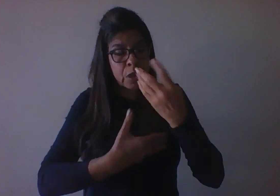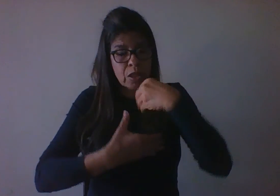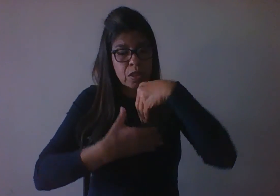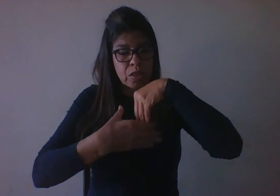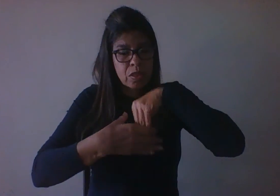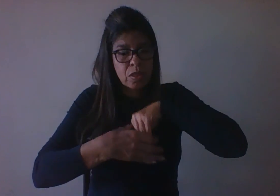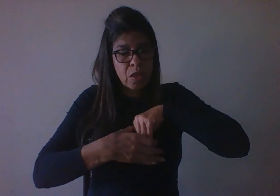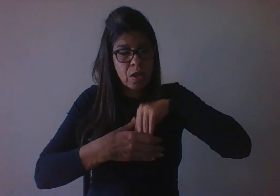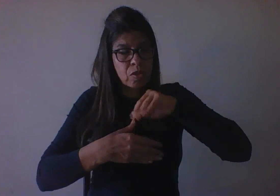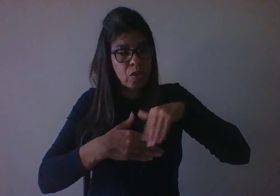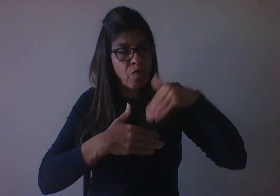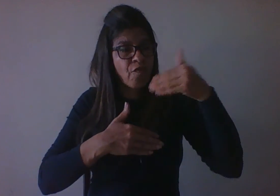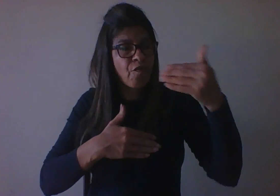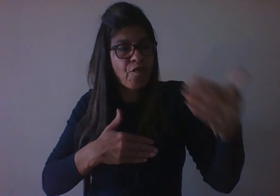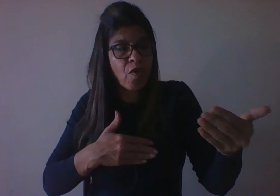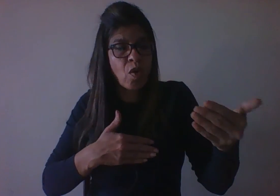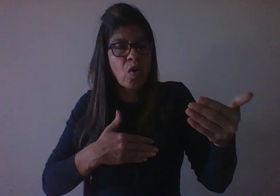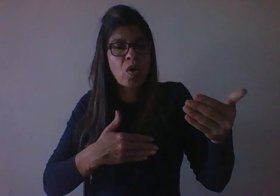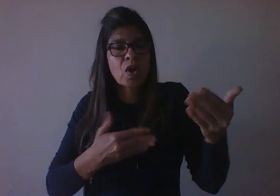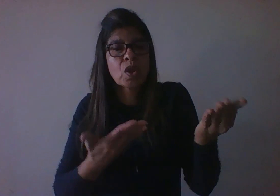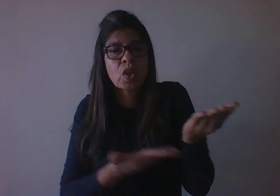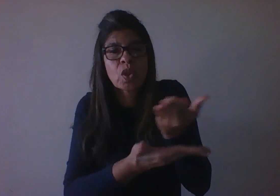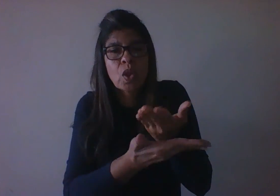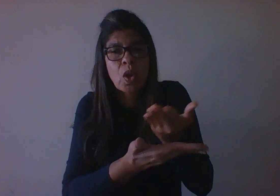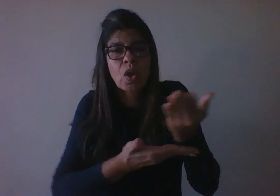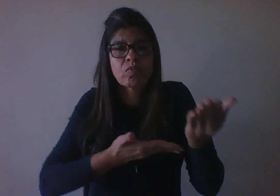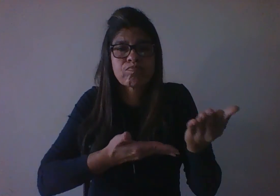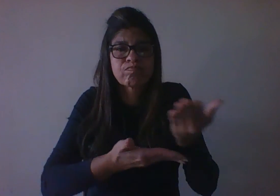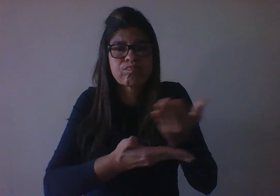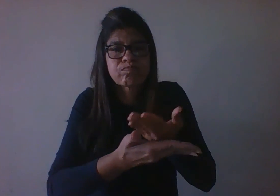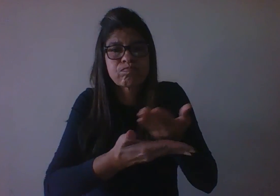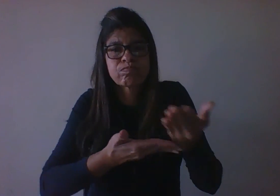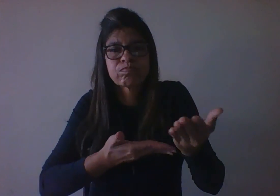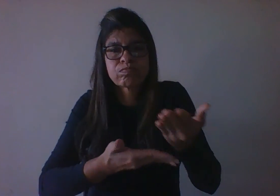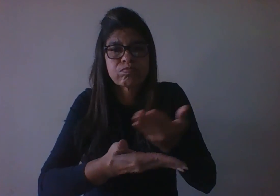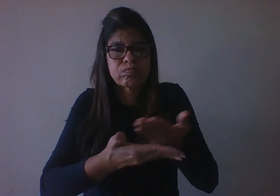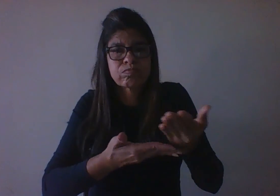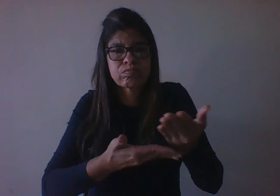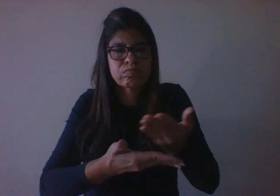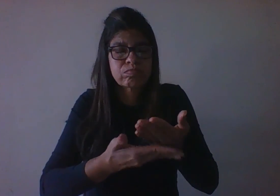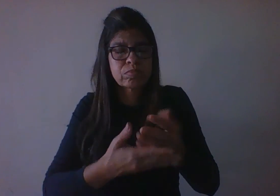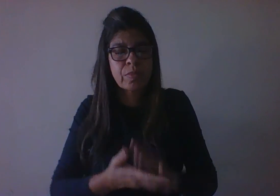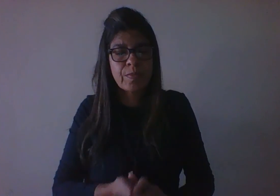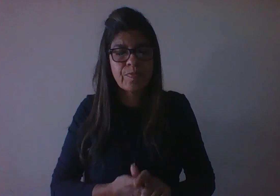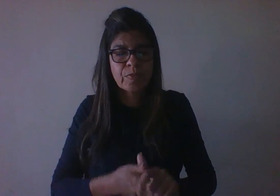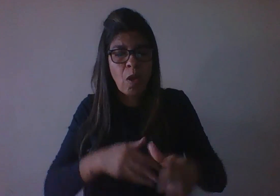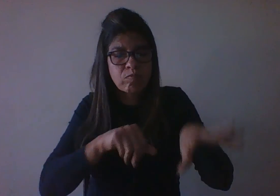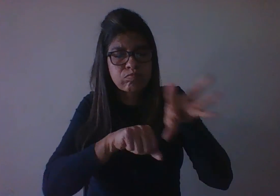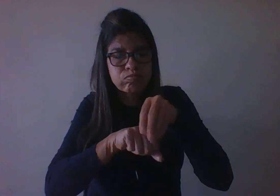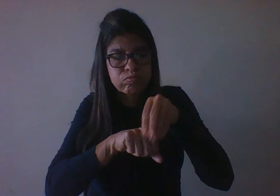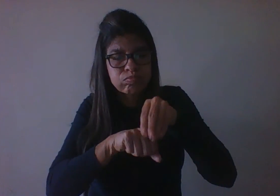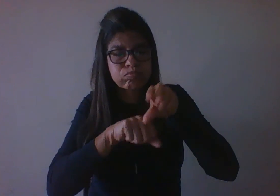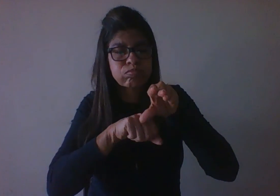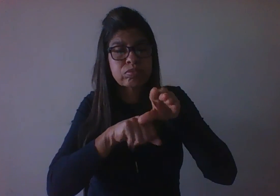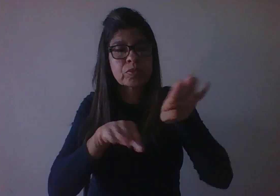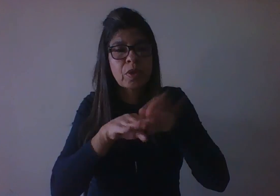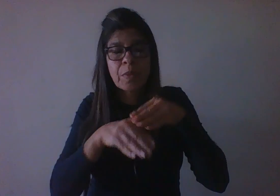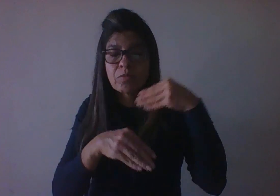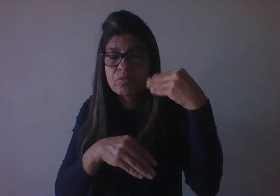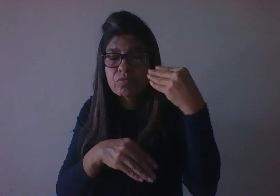troca entre os pares e o indivíduo consigo mesmo, das trocas com o meio, a partir de um processo